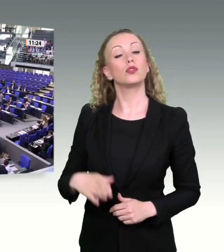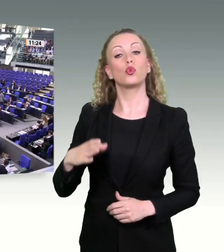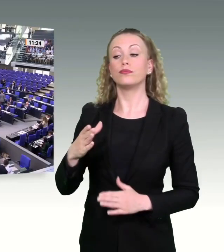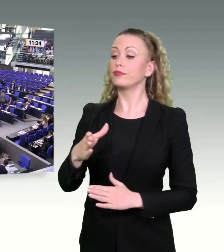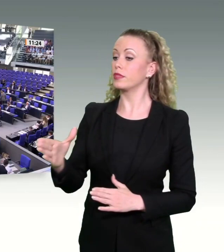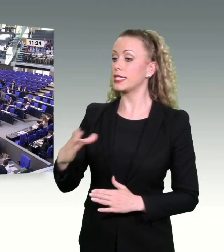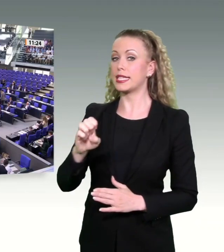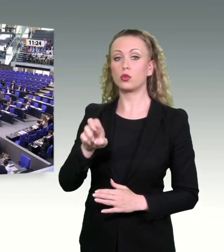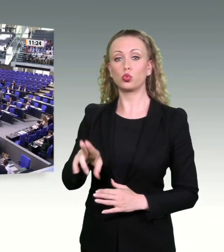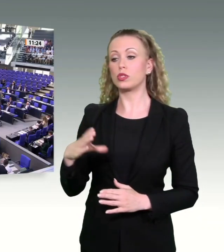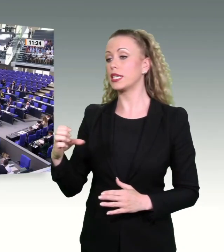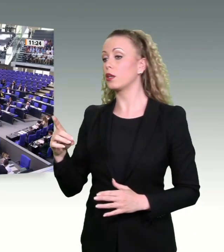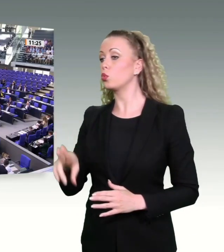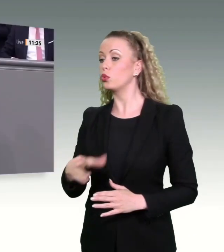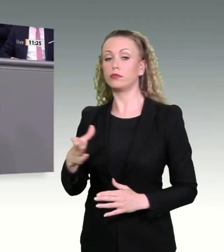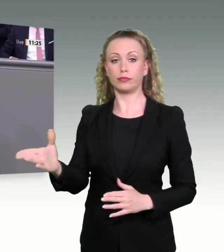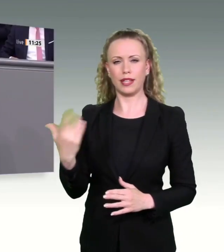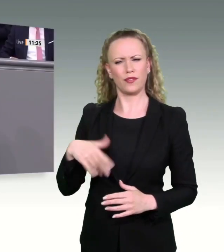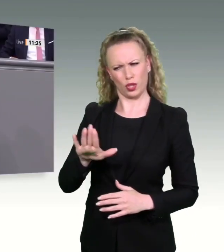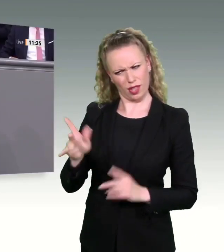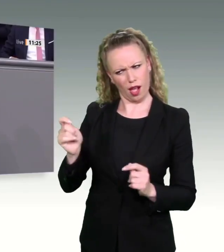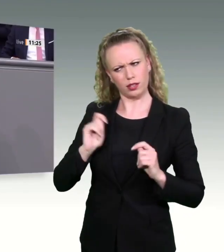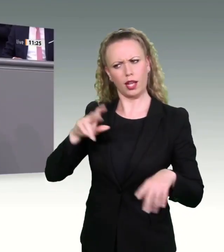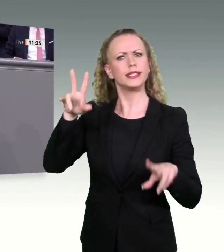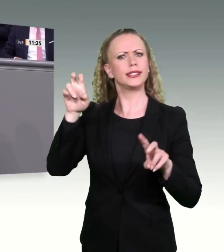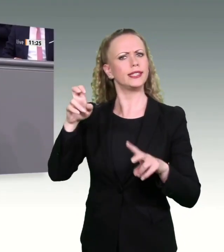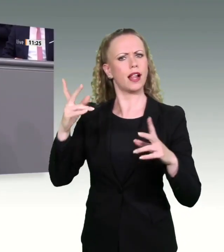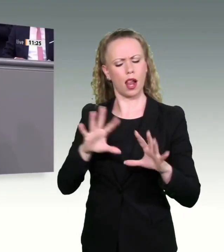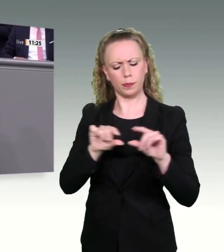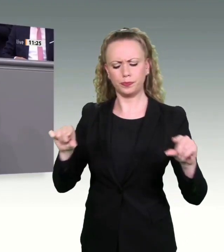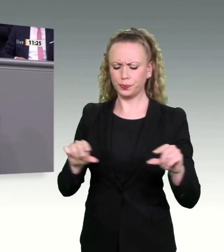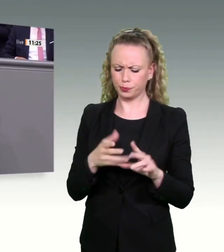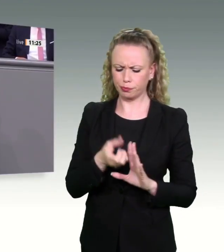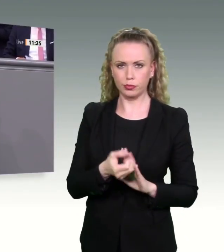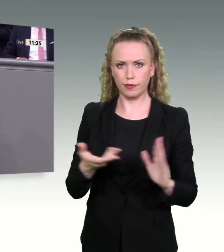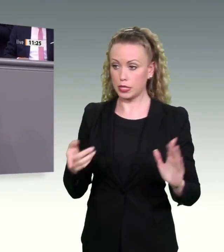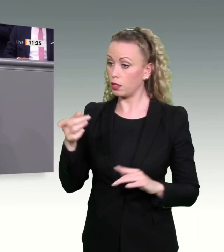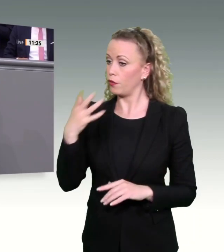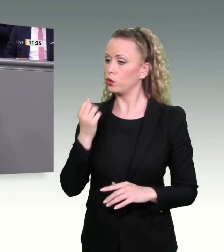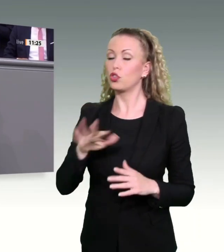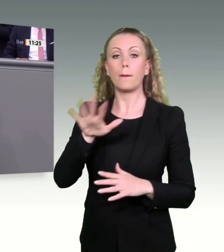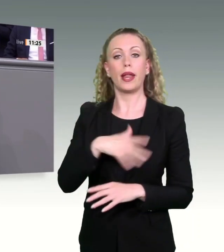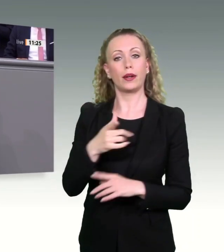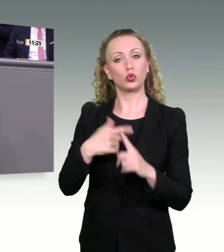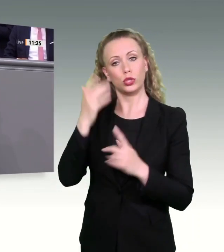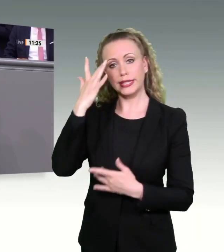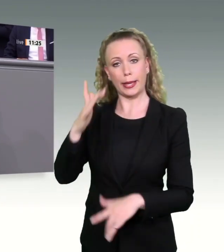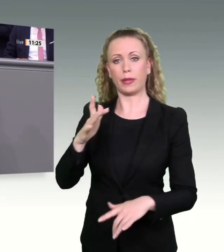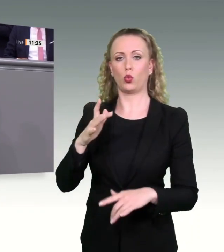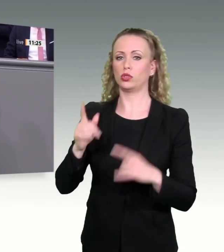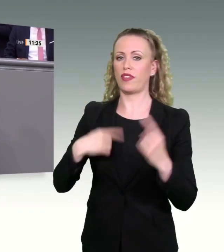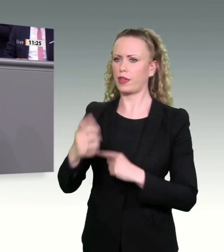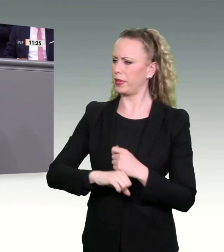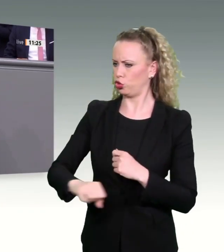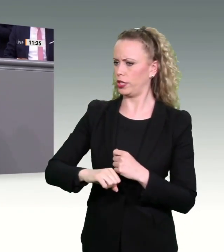CSU, dem Titel Ihres Antrags nach möchten Sie einen beschleunigten Planungs- und Genehmigungsverfahren für mehr